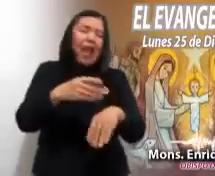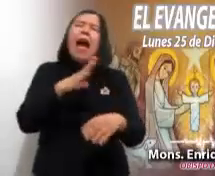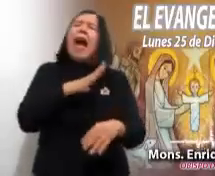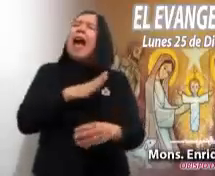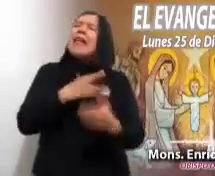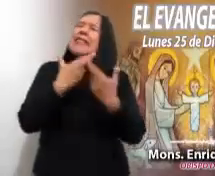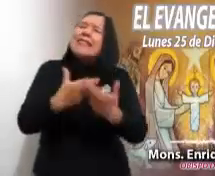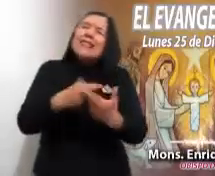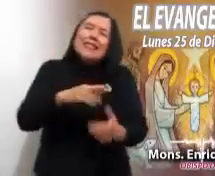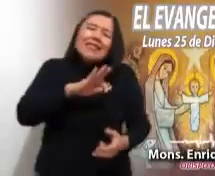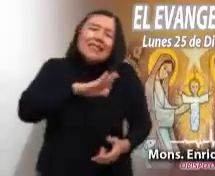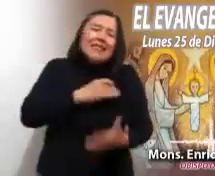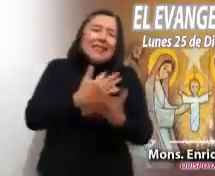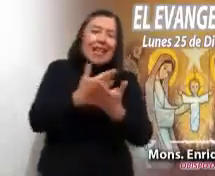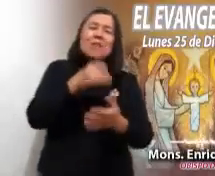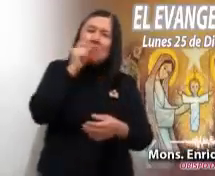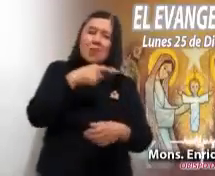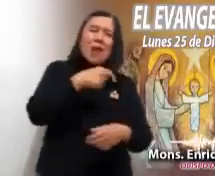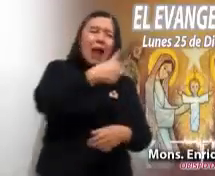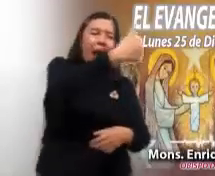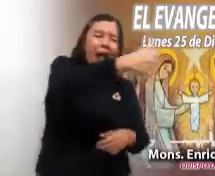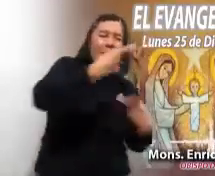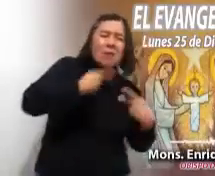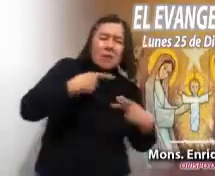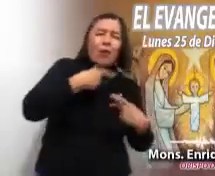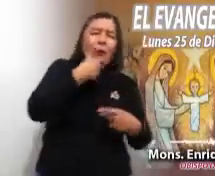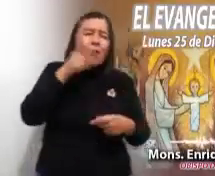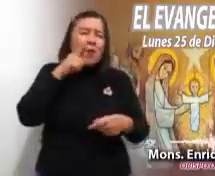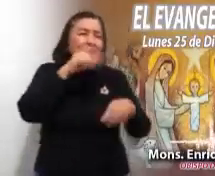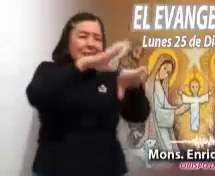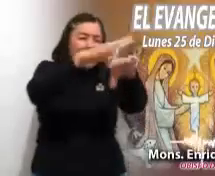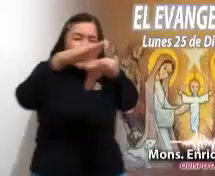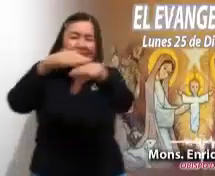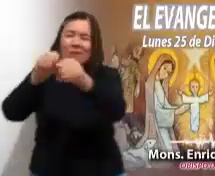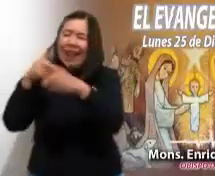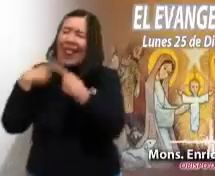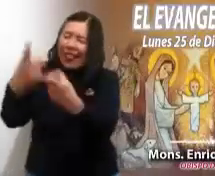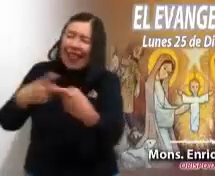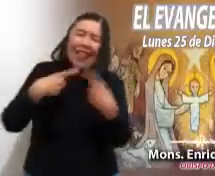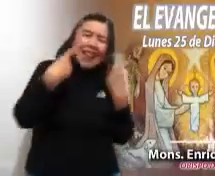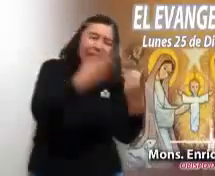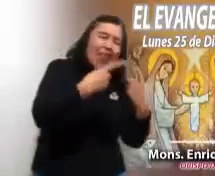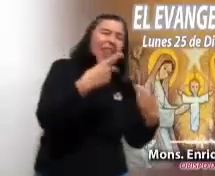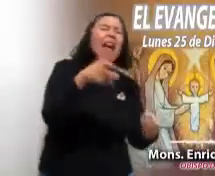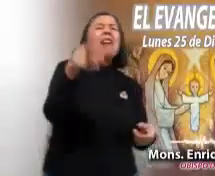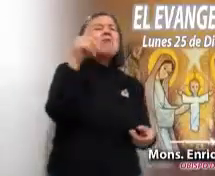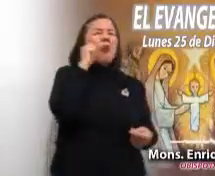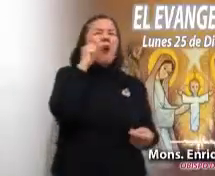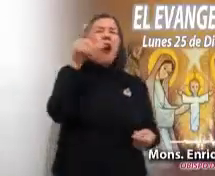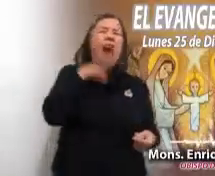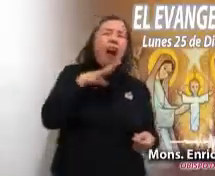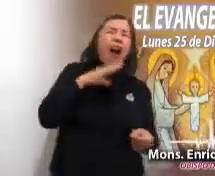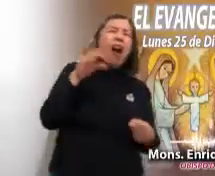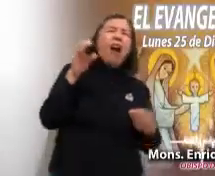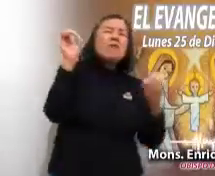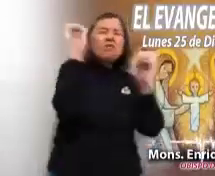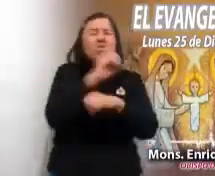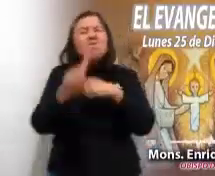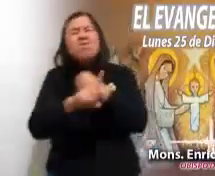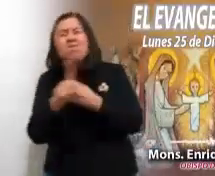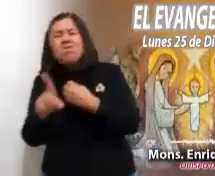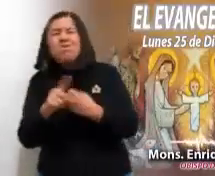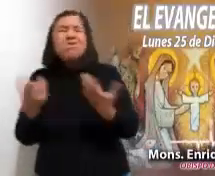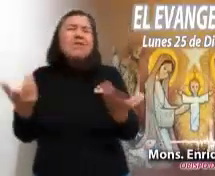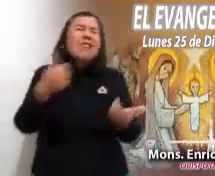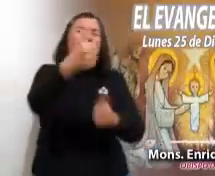lleno de fe y de esperanza que hoy enviamos a todos los hombres y mujeres de nuestro pueblo, que a pesar de la oscuridad y de